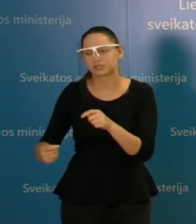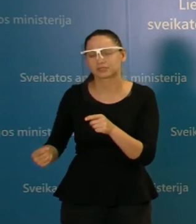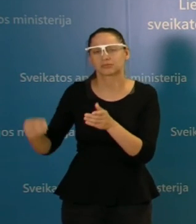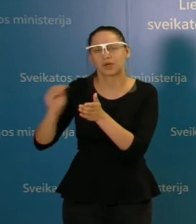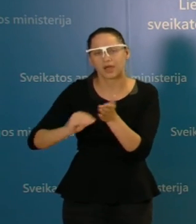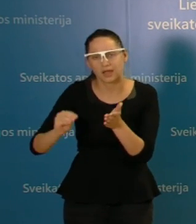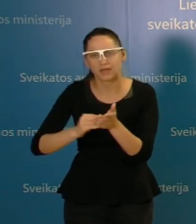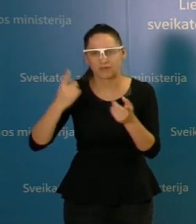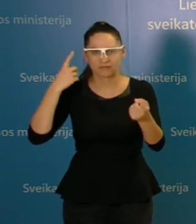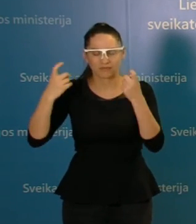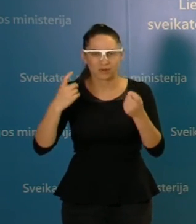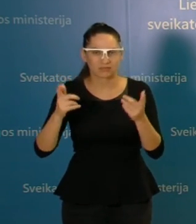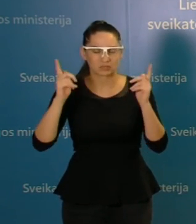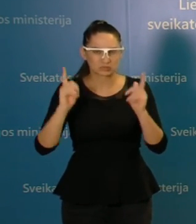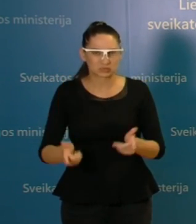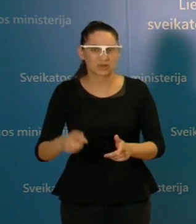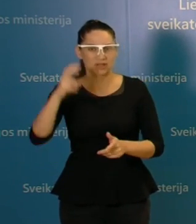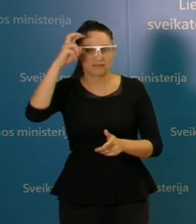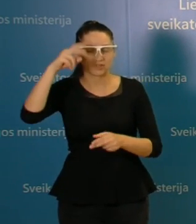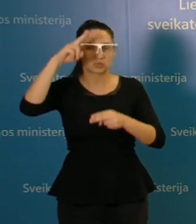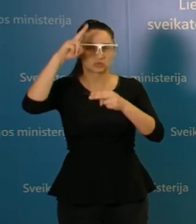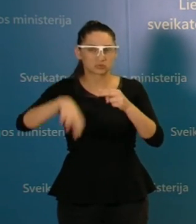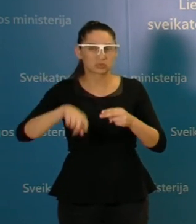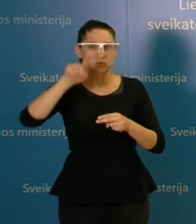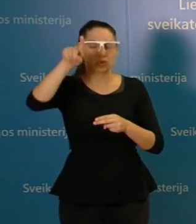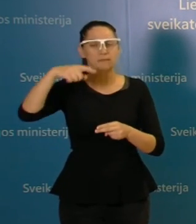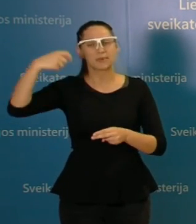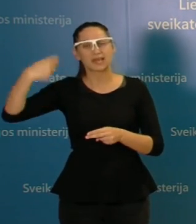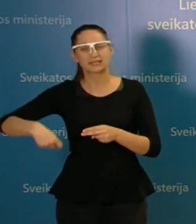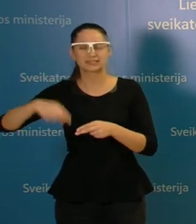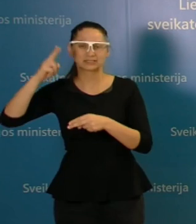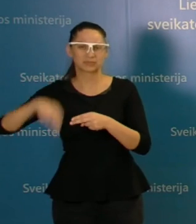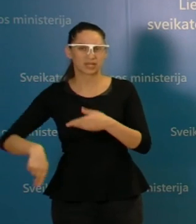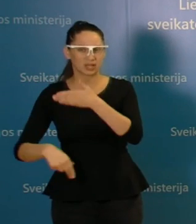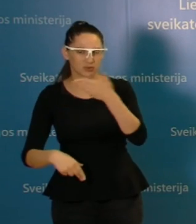nes vyriausybė turi priimti sprendimus, jų prezidentura negali priimti.